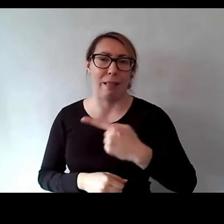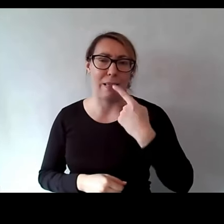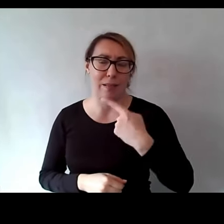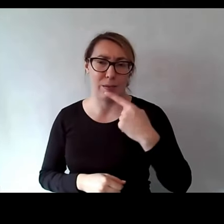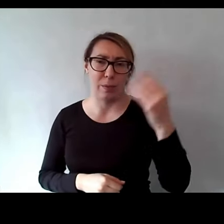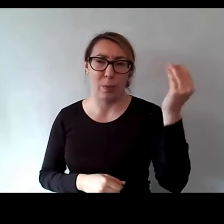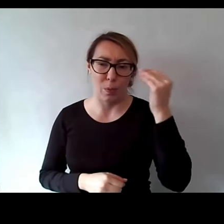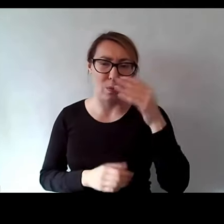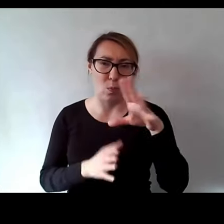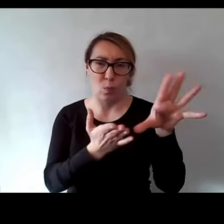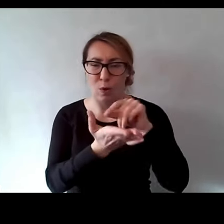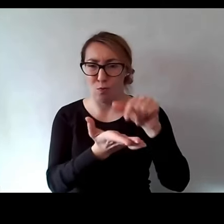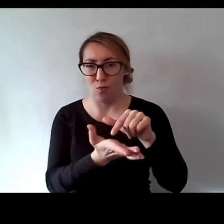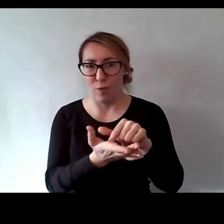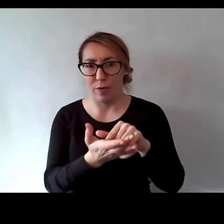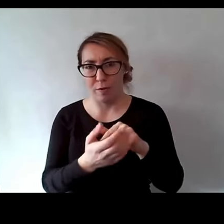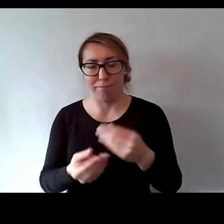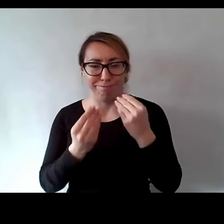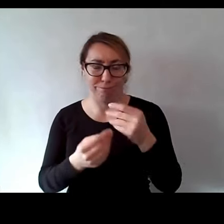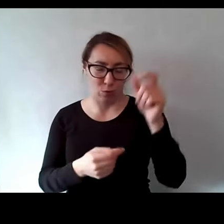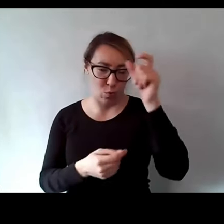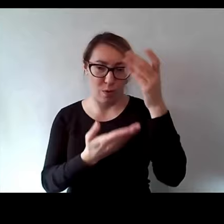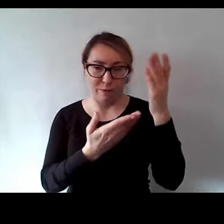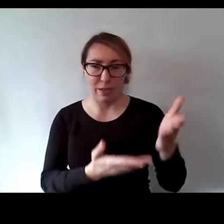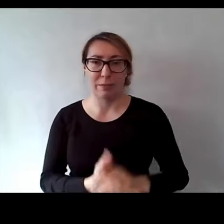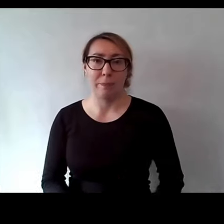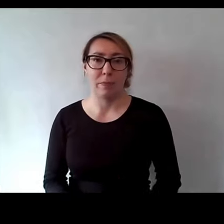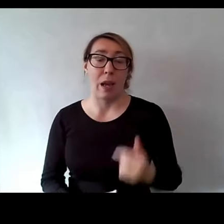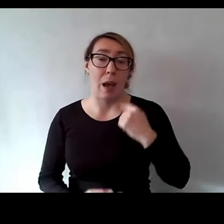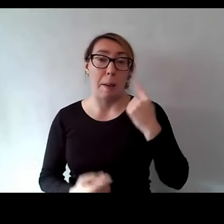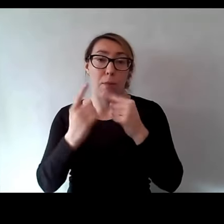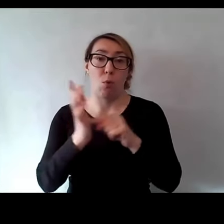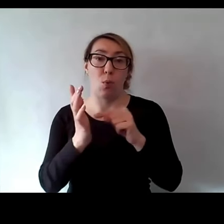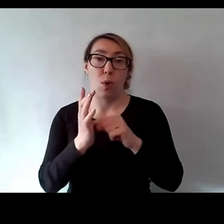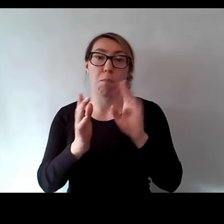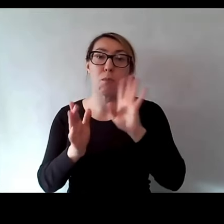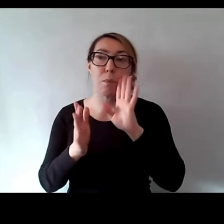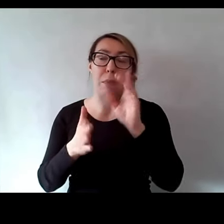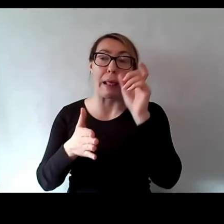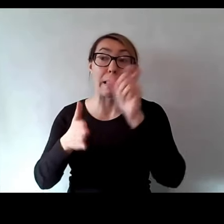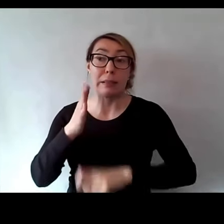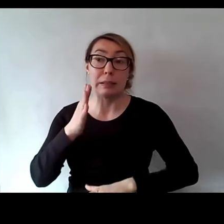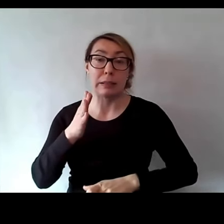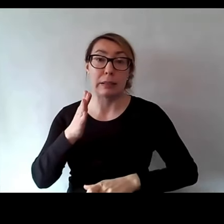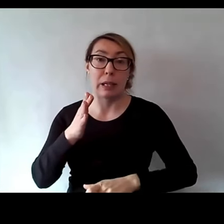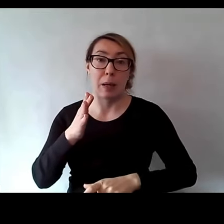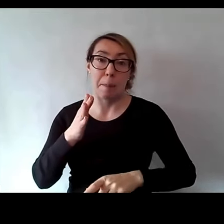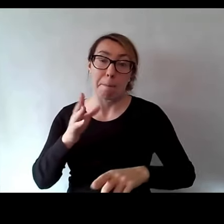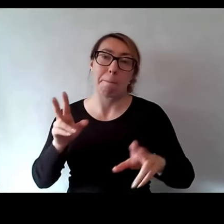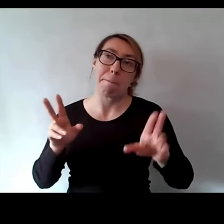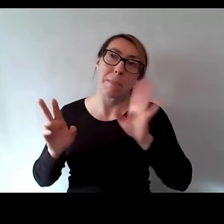na świecie. Naprawdę bardzo niesamowity człowiek. I myślę sobie o takiej liście mam, nie? Gdzie